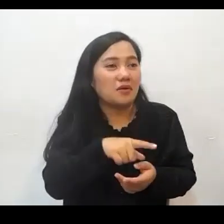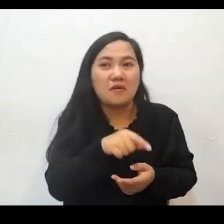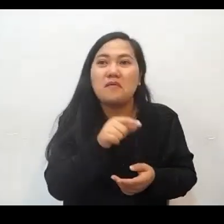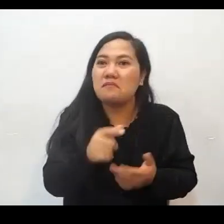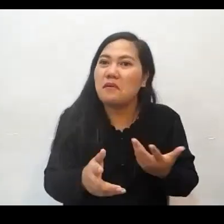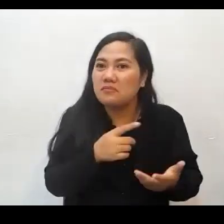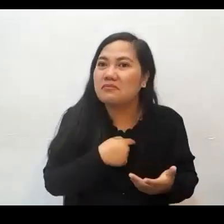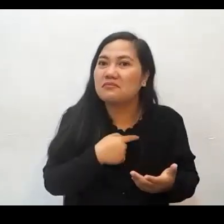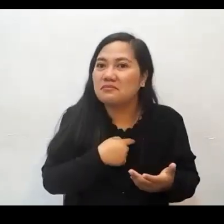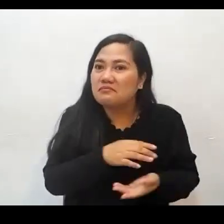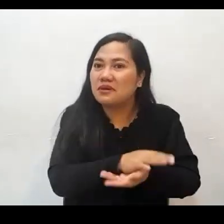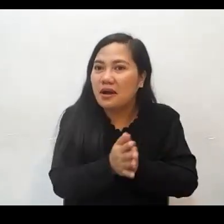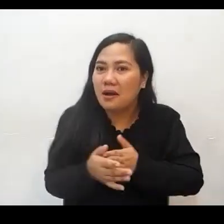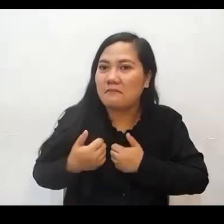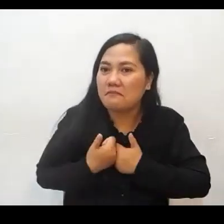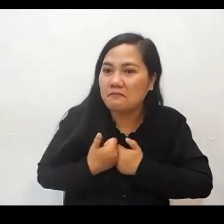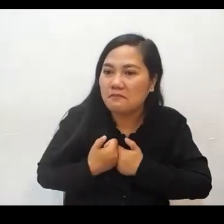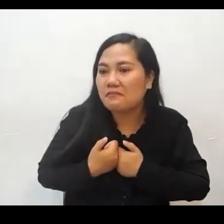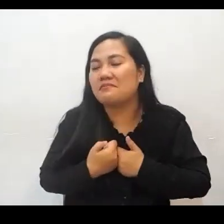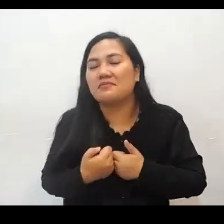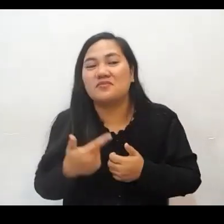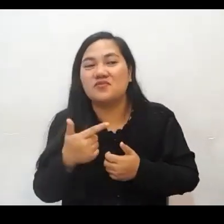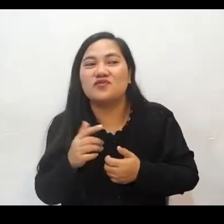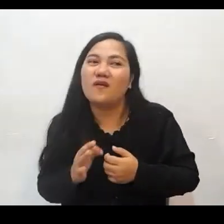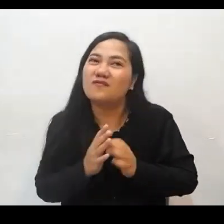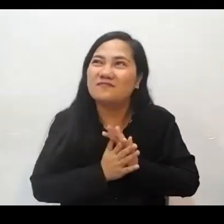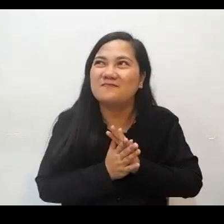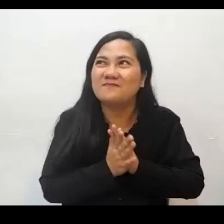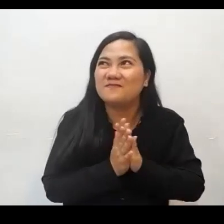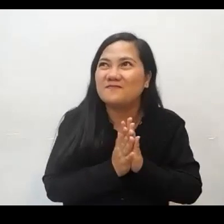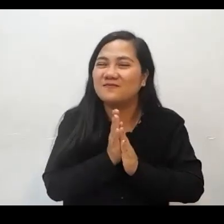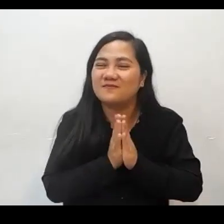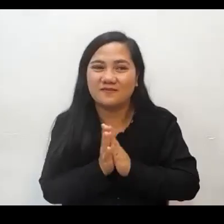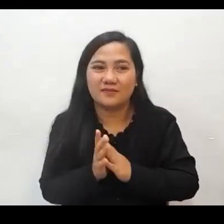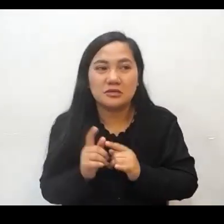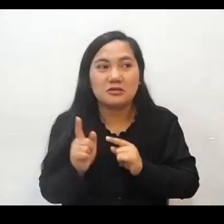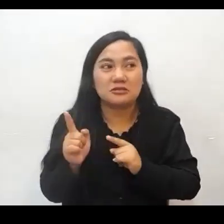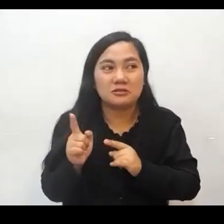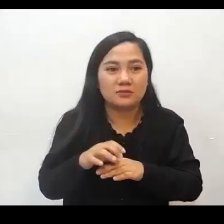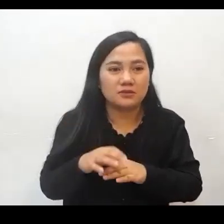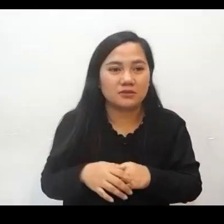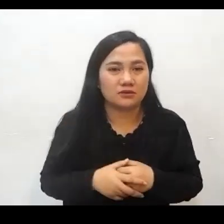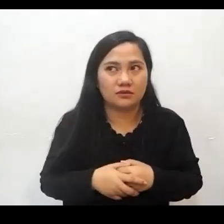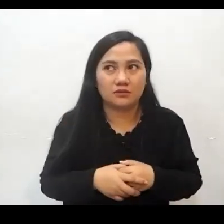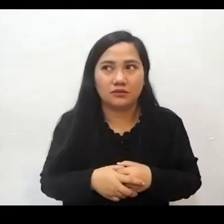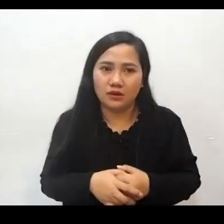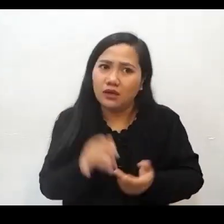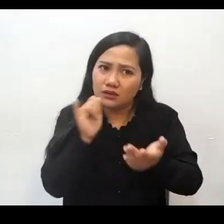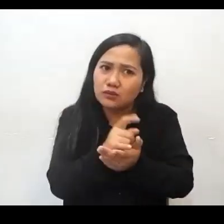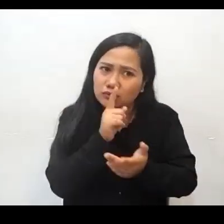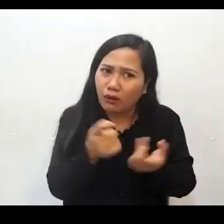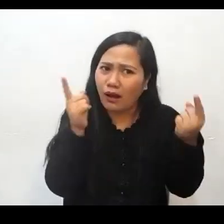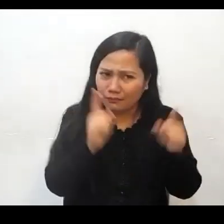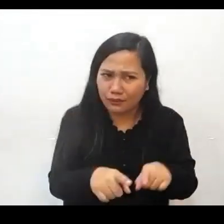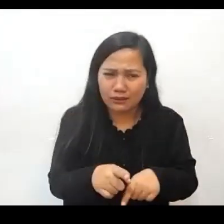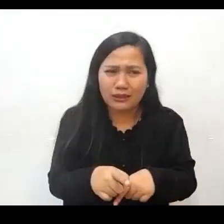iniisip niya na siguro kapag makikinig ako at dadalo sa simbahan na yun yung sister na yun ay magiging girlfriend ko It really happened Talagang nangyari po